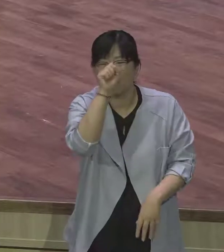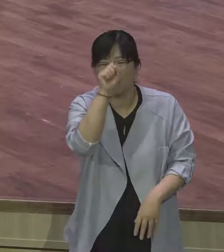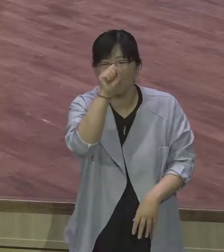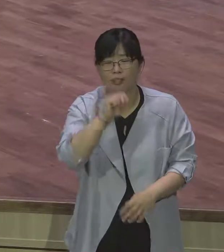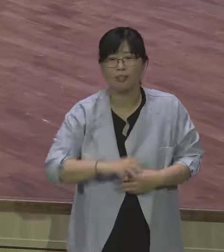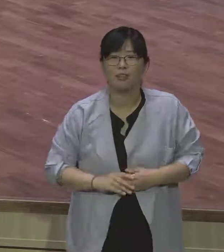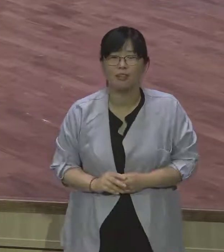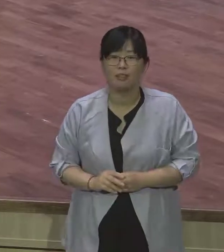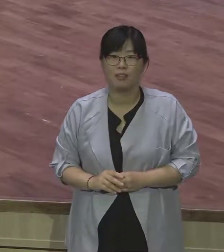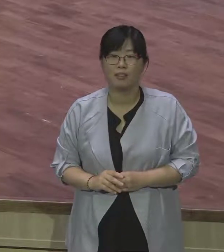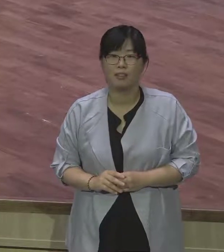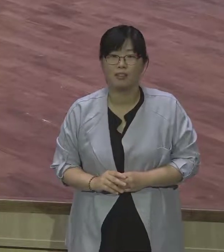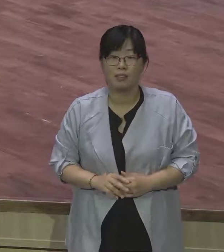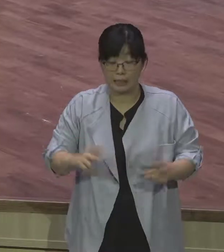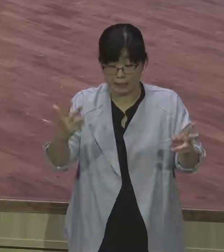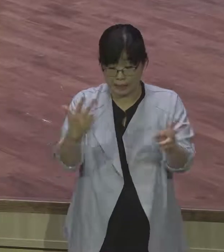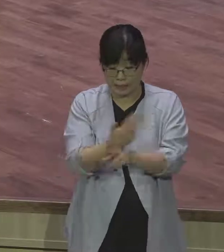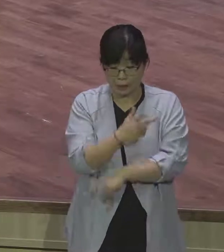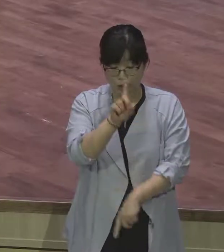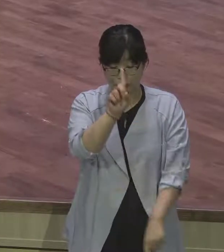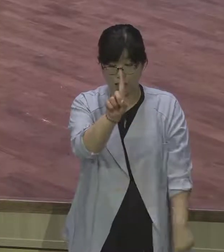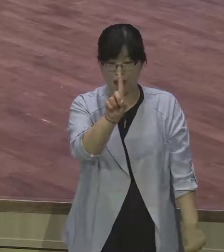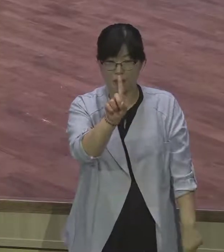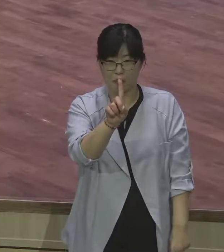일주일에 한 번 보면요. 부부 사이에도 어색합니다.